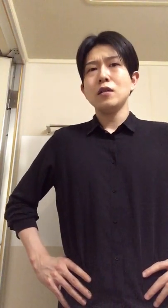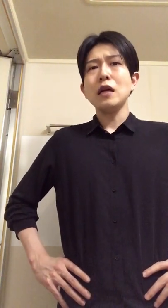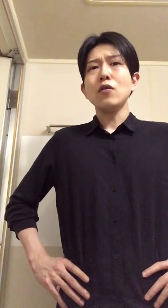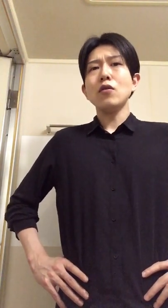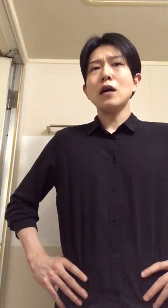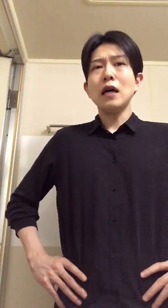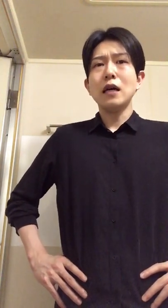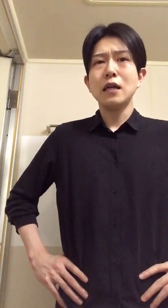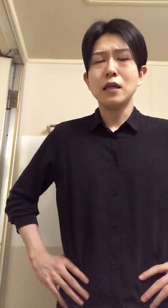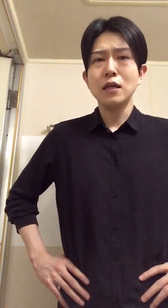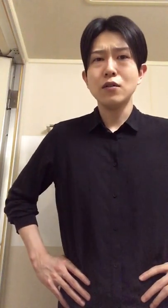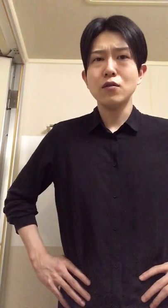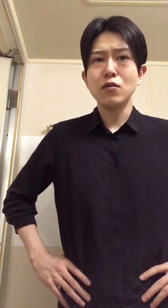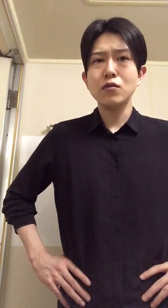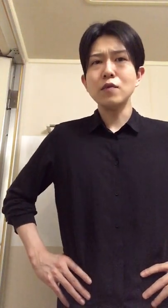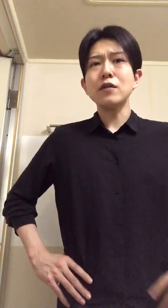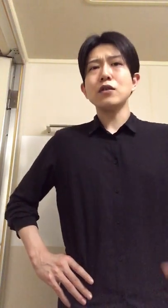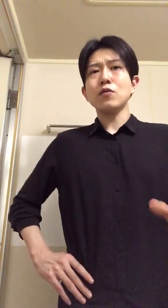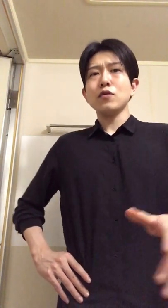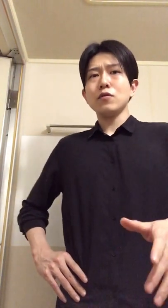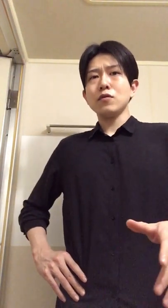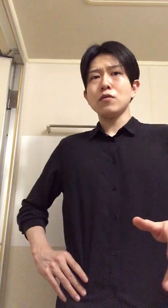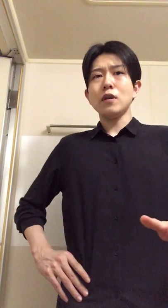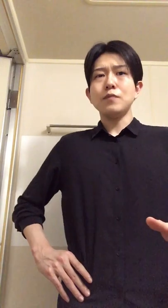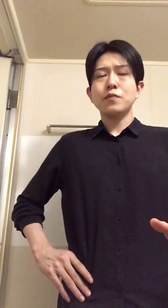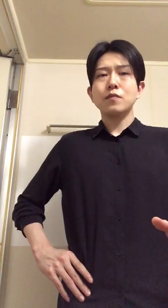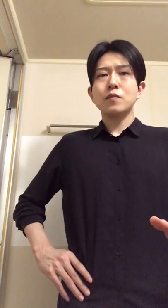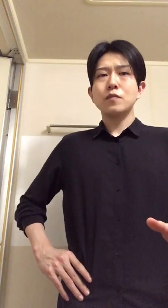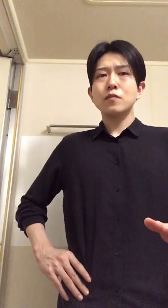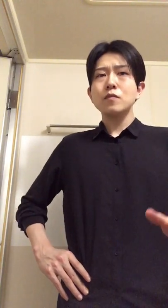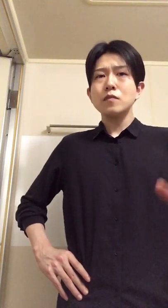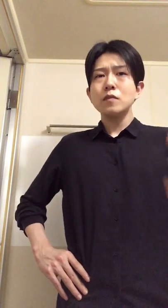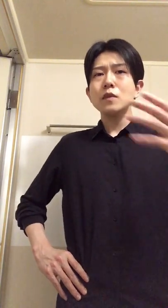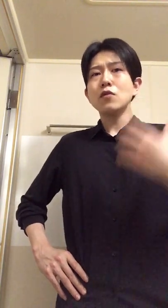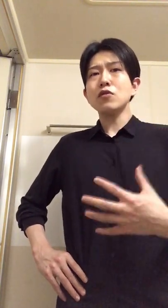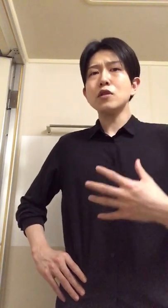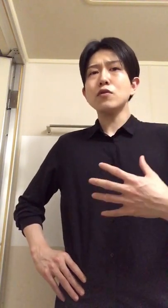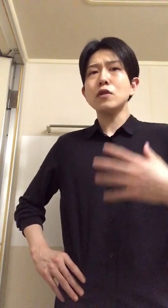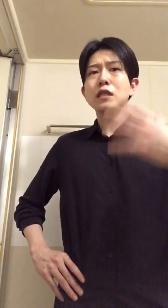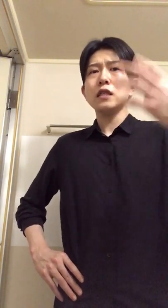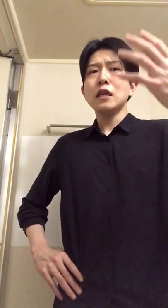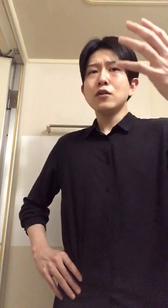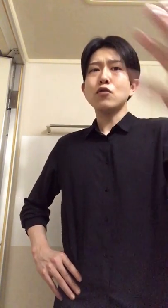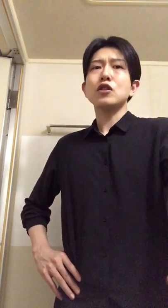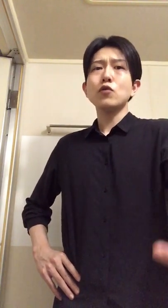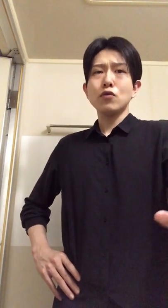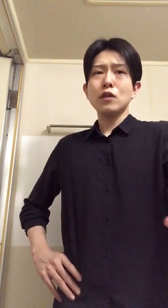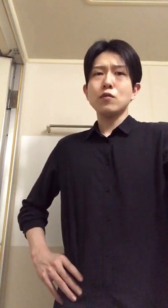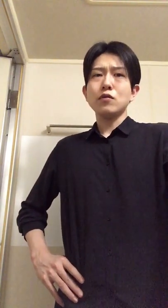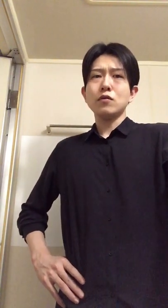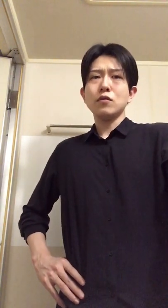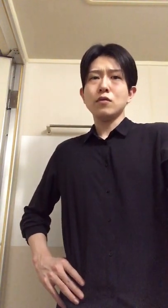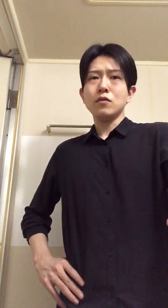ないほうがうまくいくと思うそれはこっちもそうだしそっちもそうだと思う